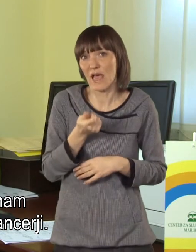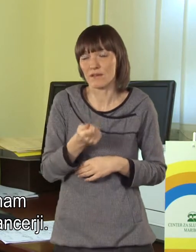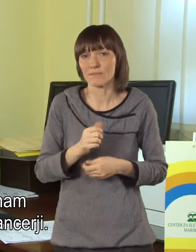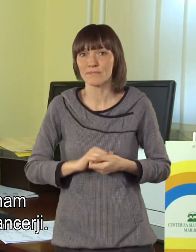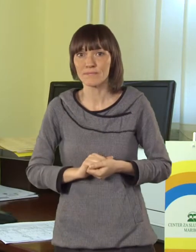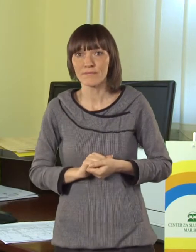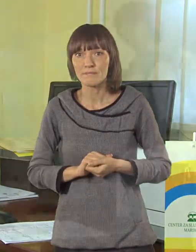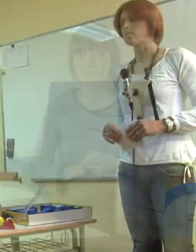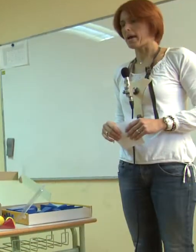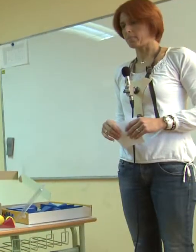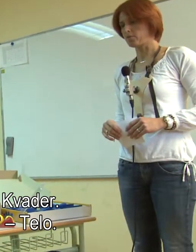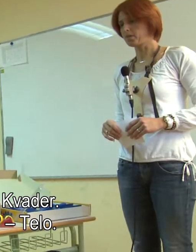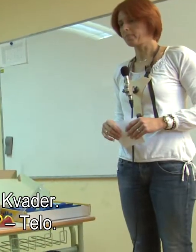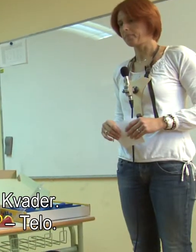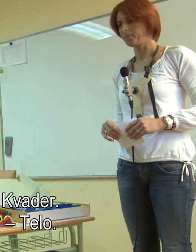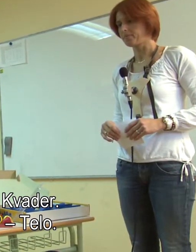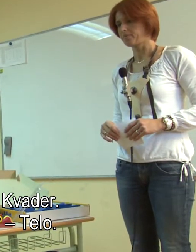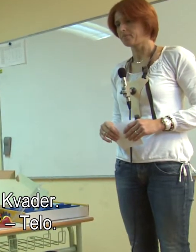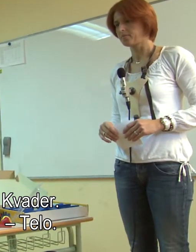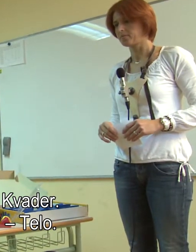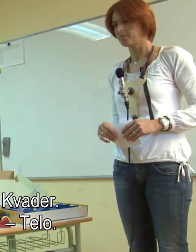financerji. Veri, prosim.